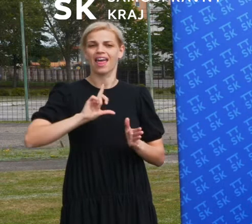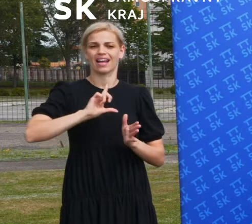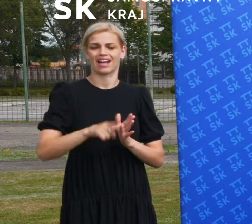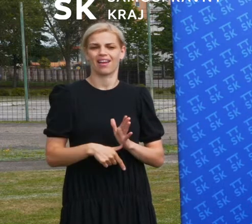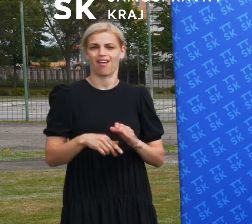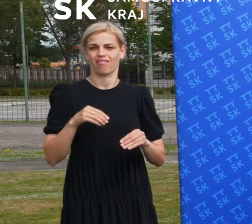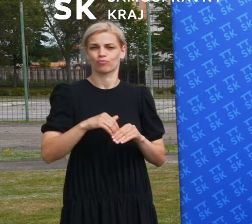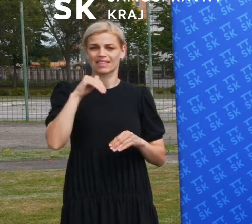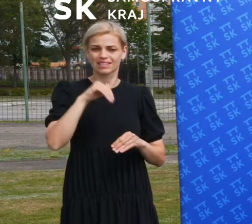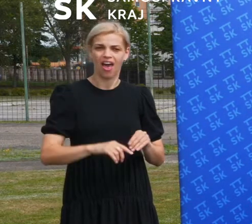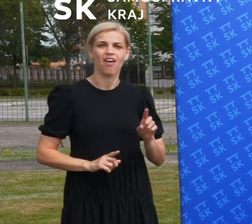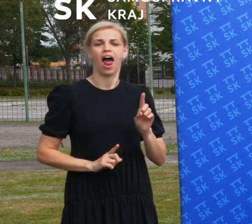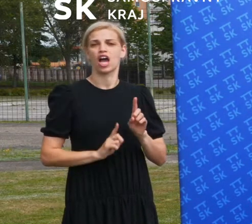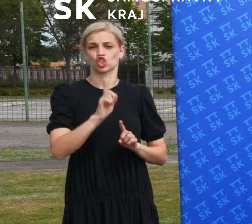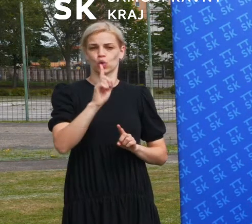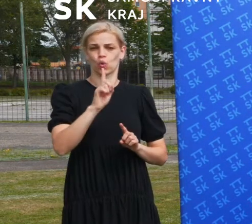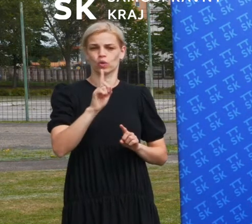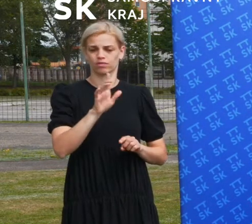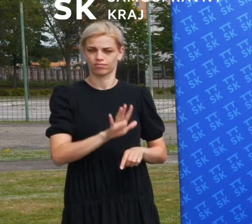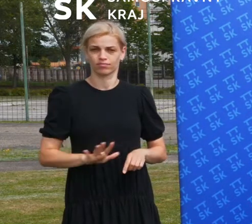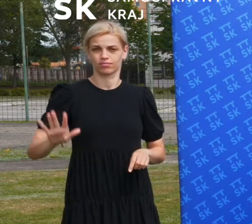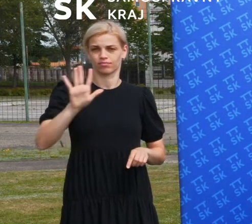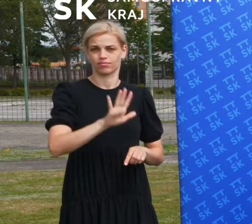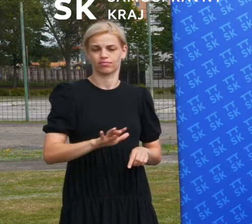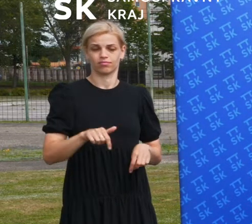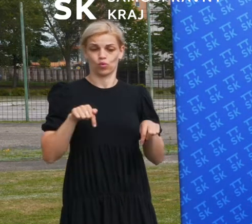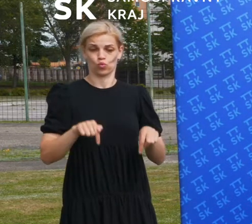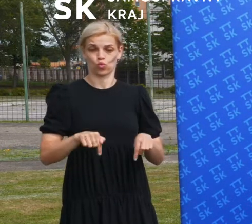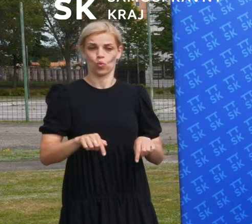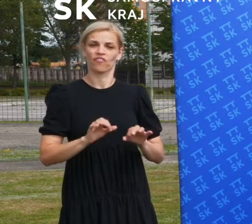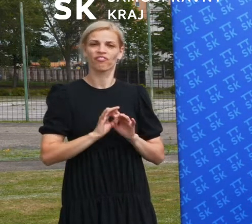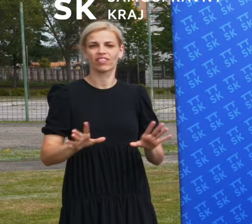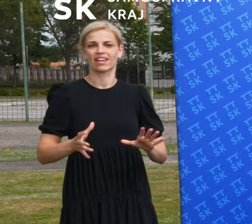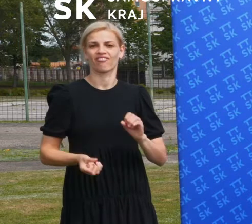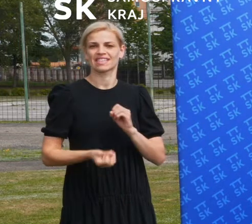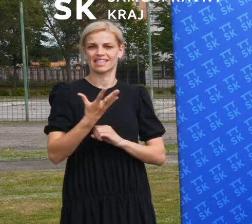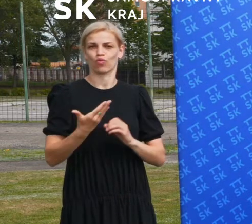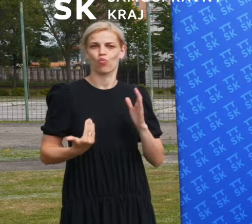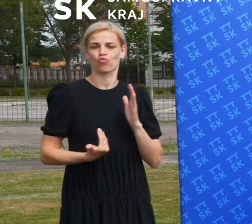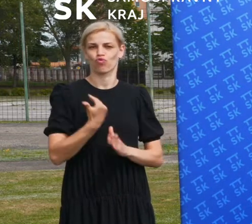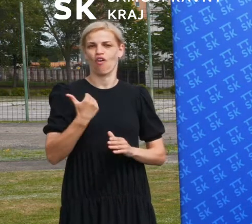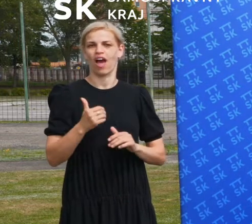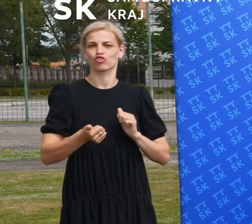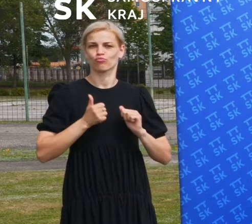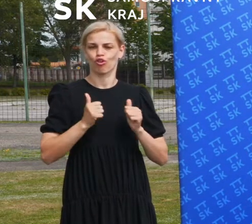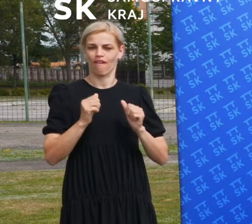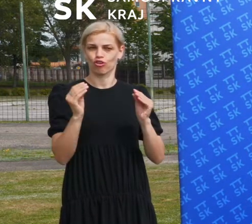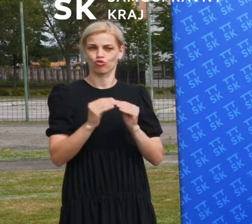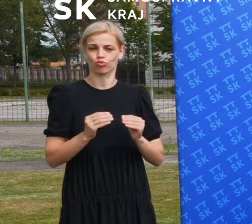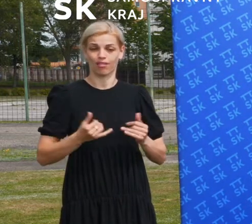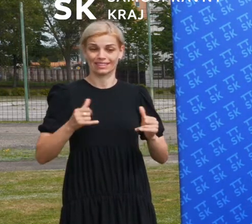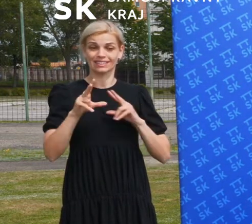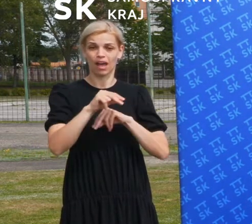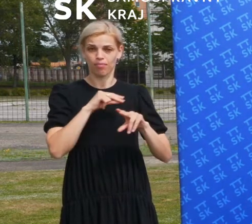a táto športová infraštruktúra tu na tomto mieste môže vzniknúť. Tá debata sa na teraz otvára.